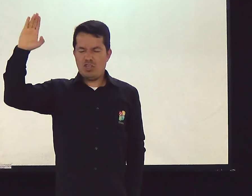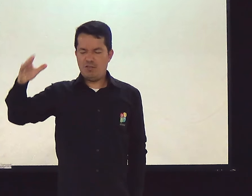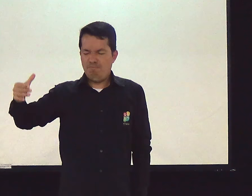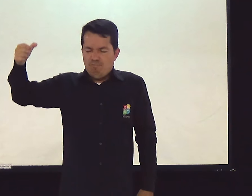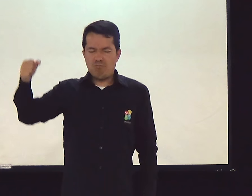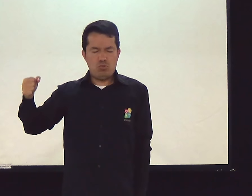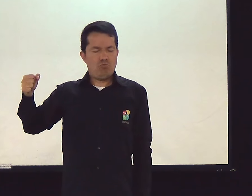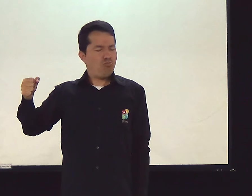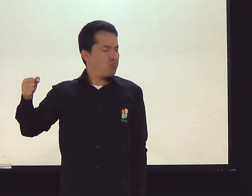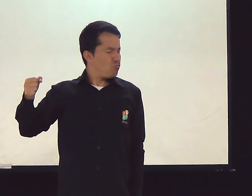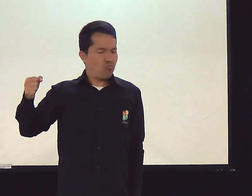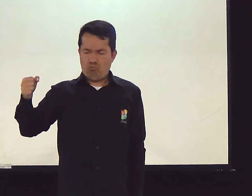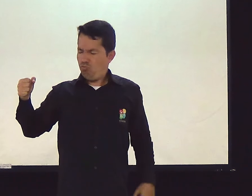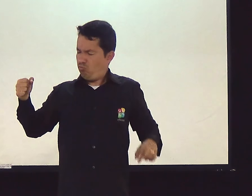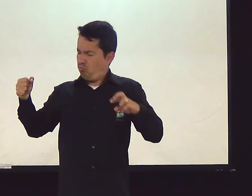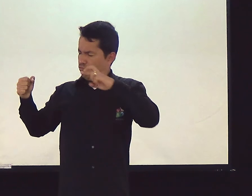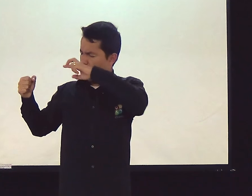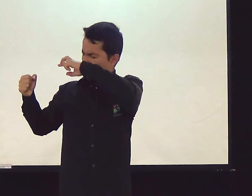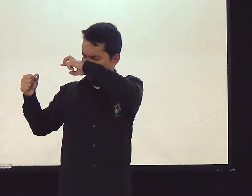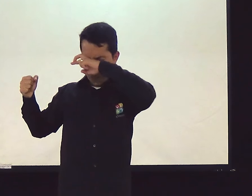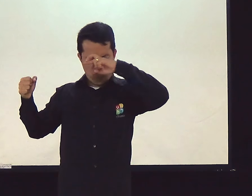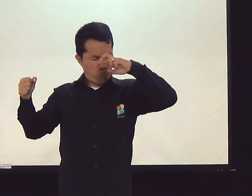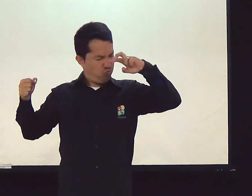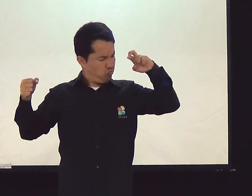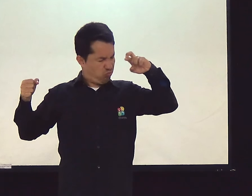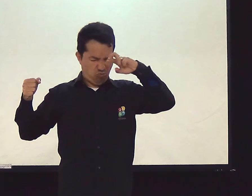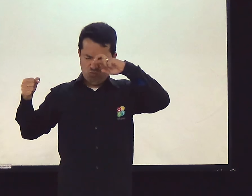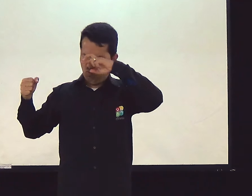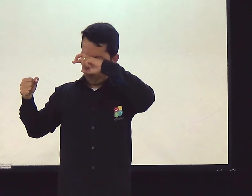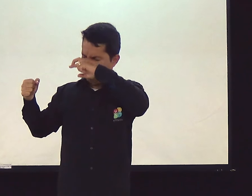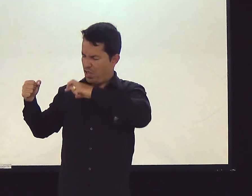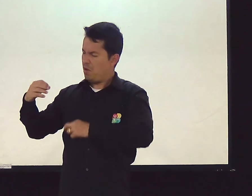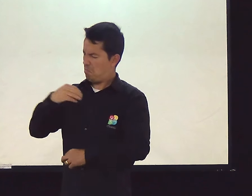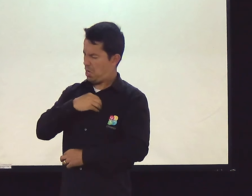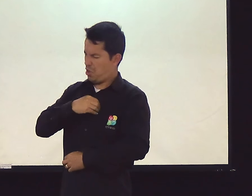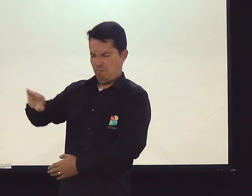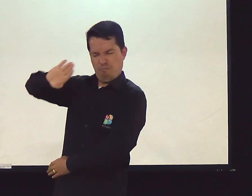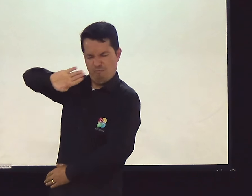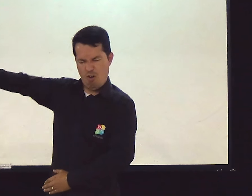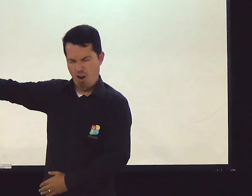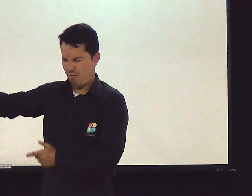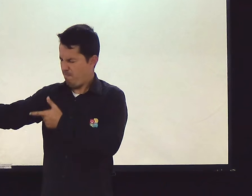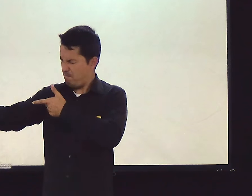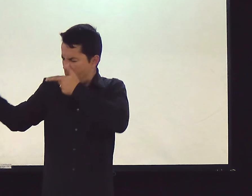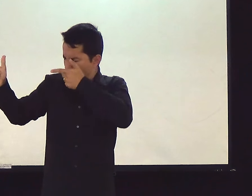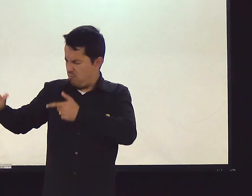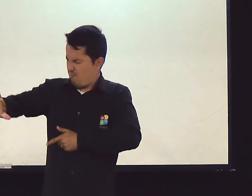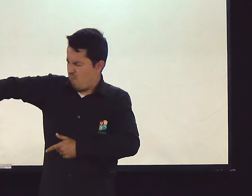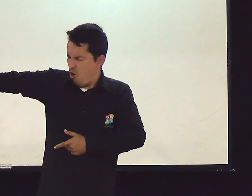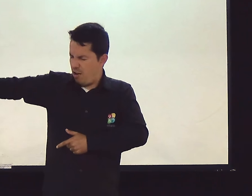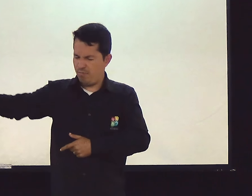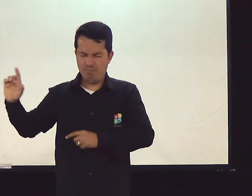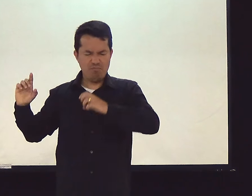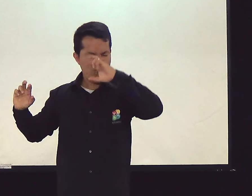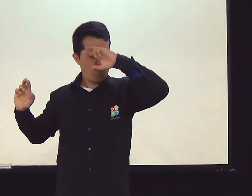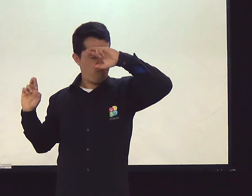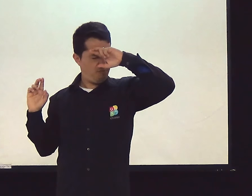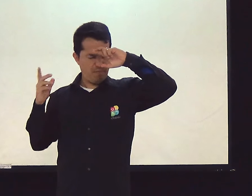de vigiar mais, sabe? Queremos ser soldados, assim, em constante vigilância. E dar um